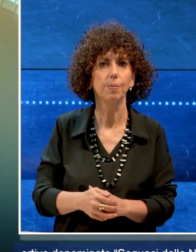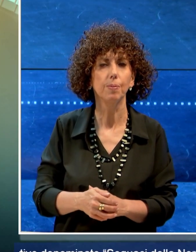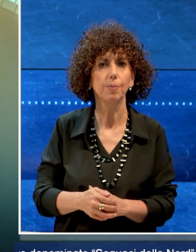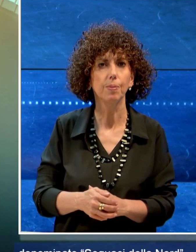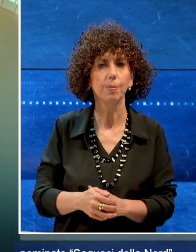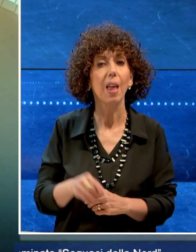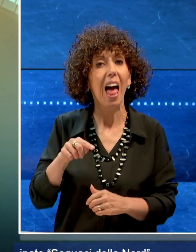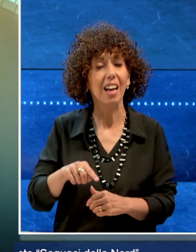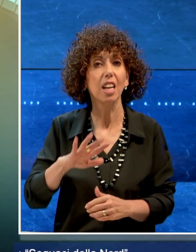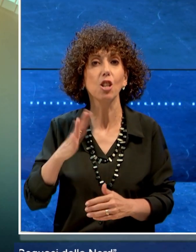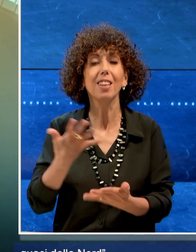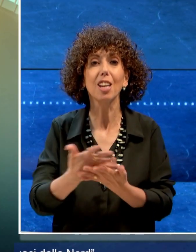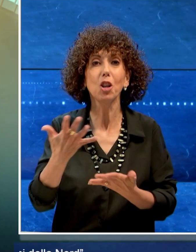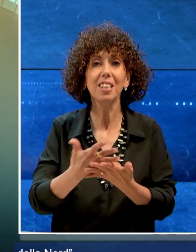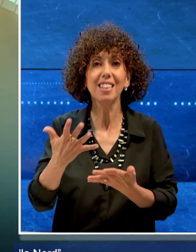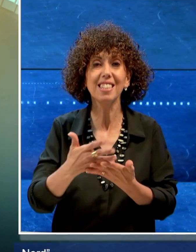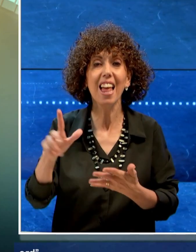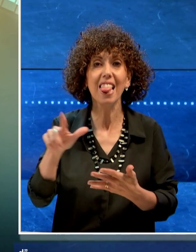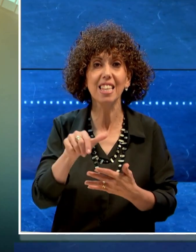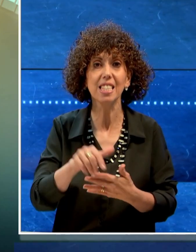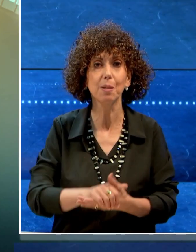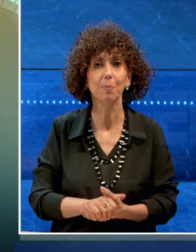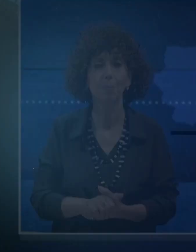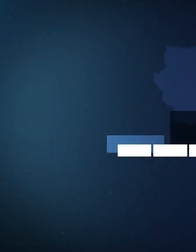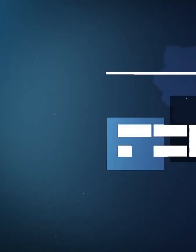E adesso le altre notizie del TGDs.